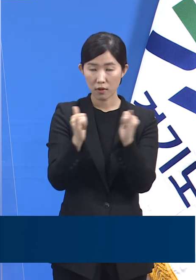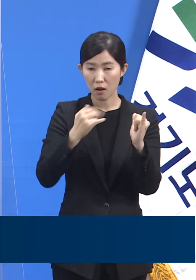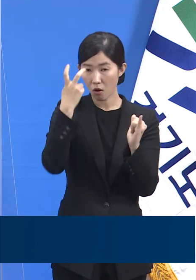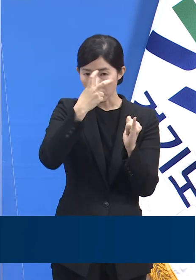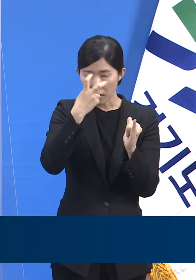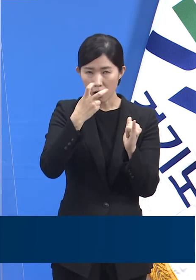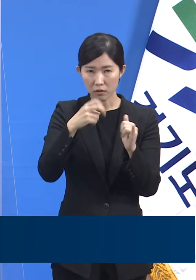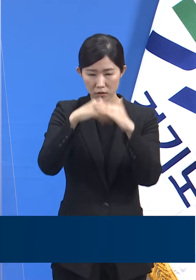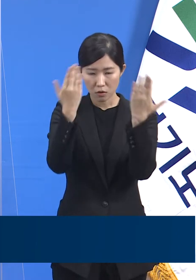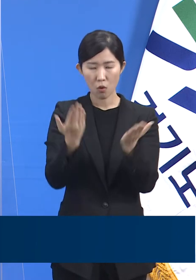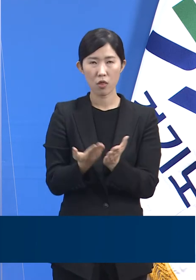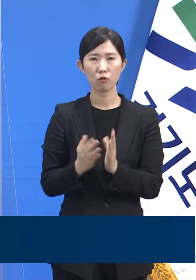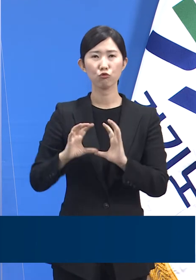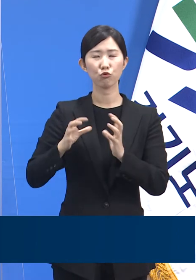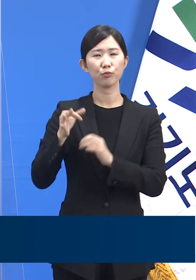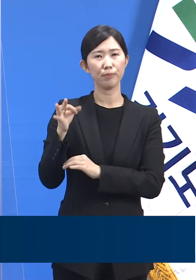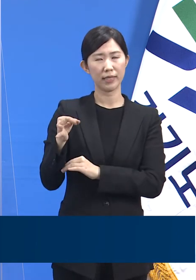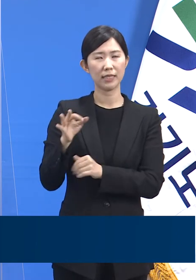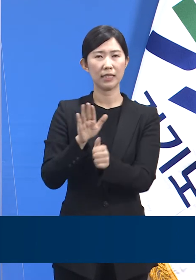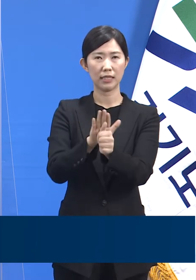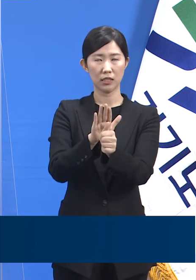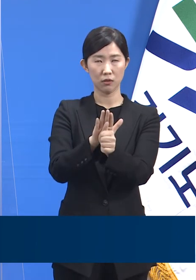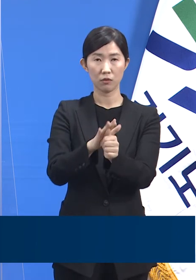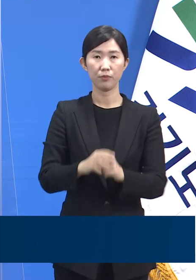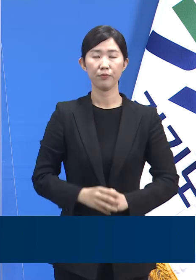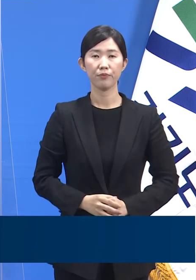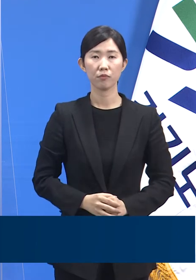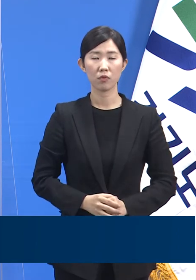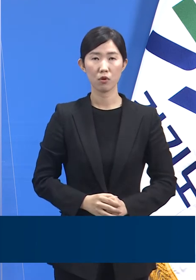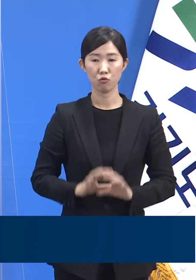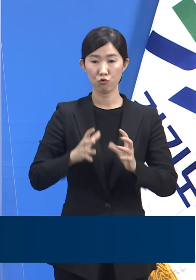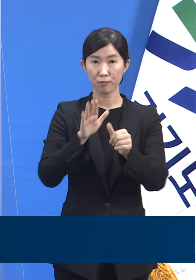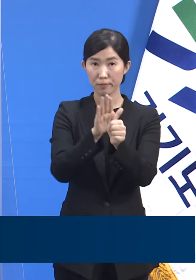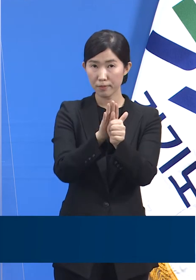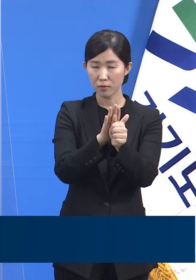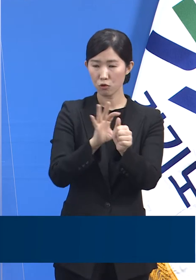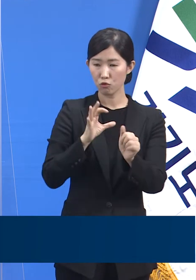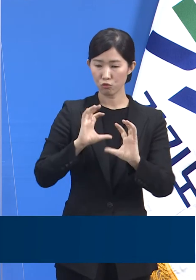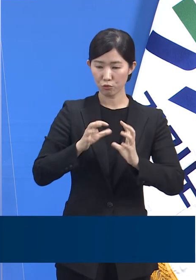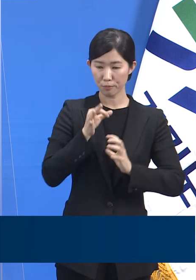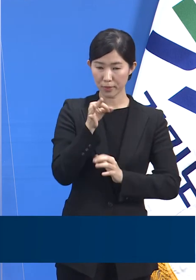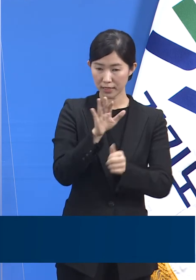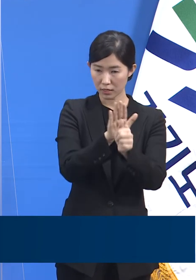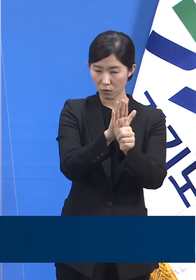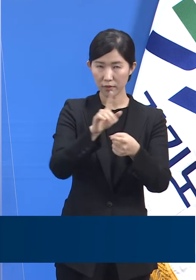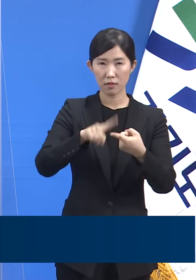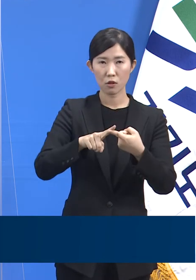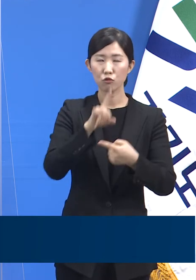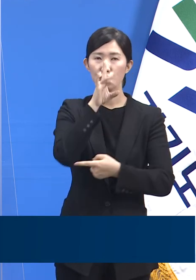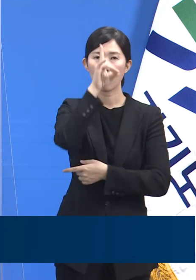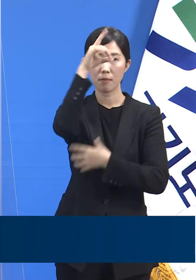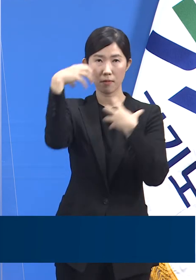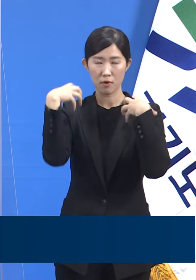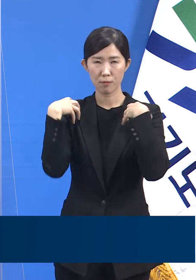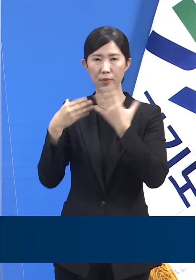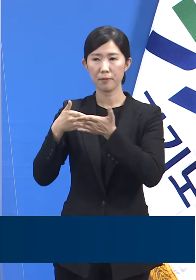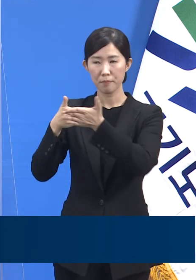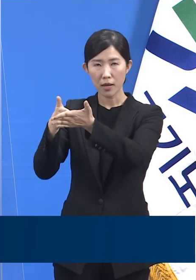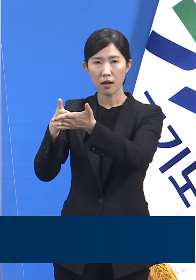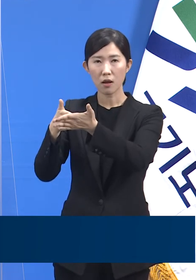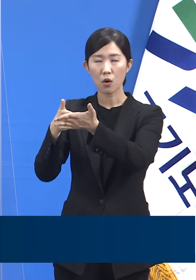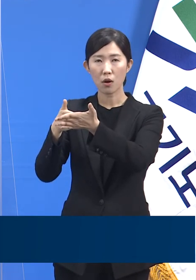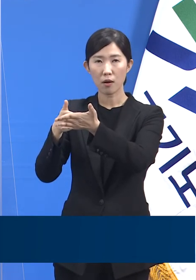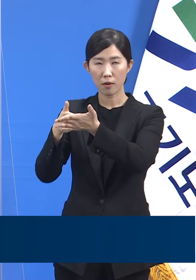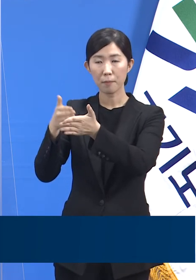진단검사 국비 지원에 대해선 중앙방역대책본부에 승인 요청을 하였고 3월 6일에 승인되었습니다.